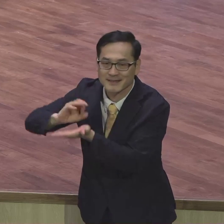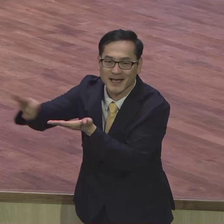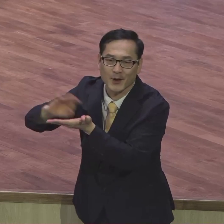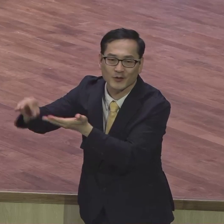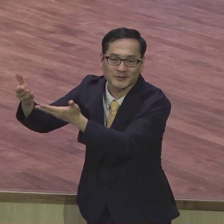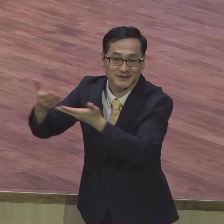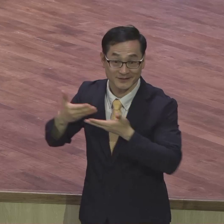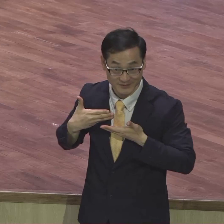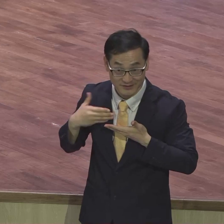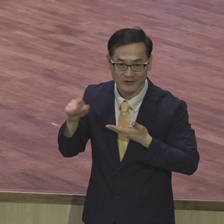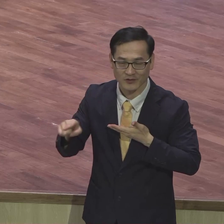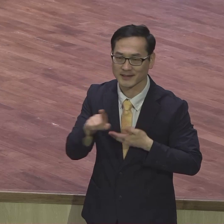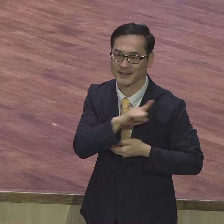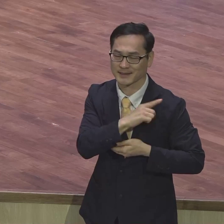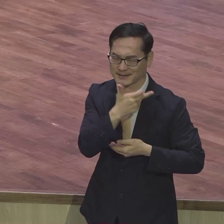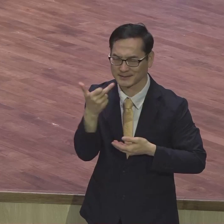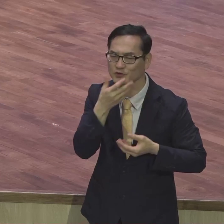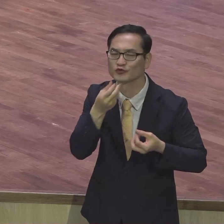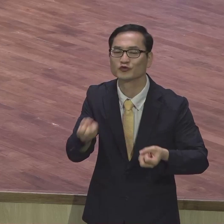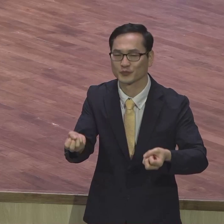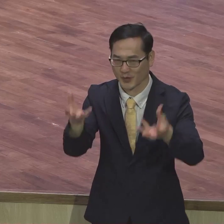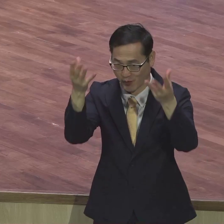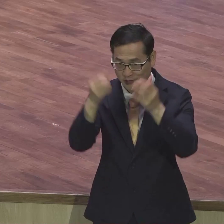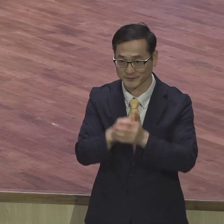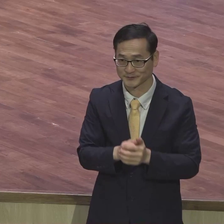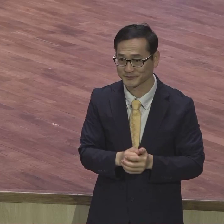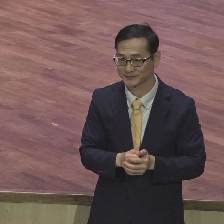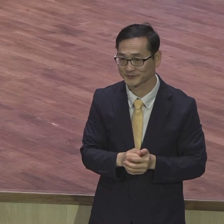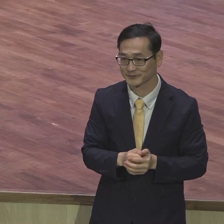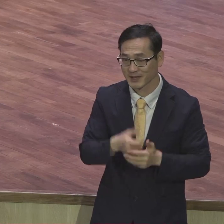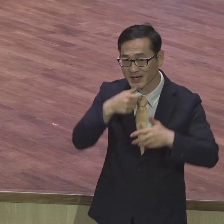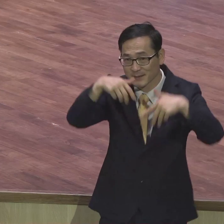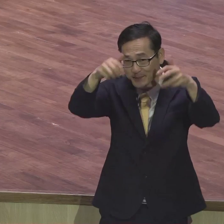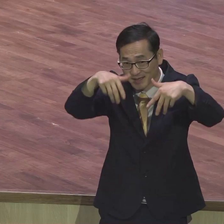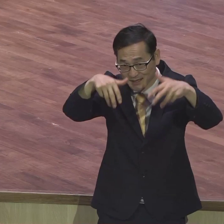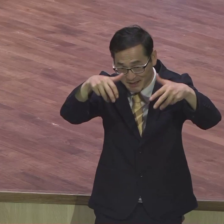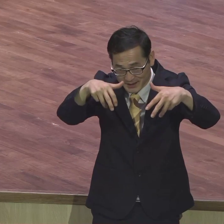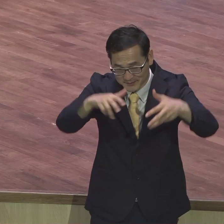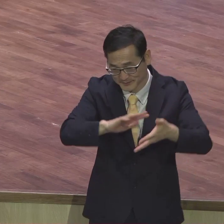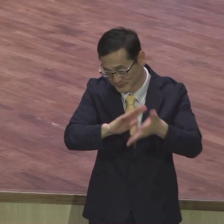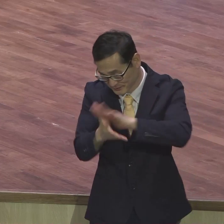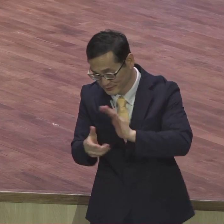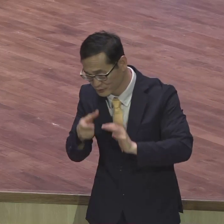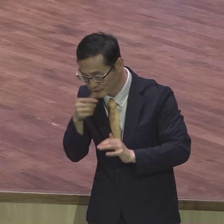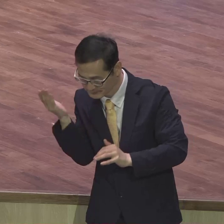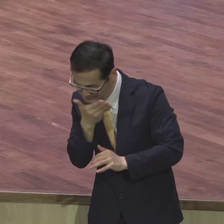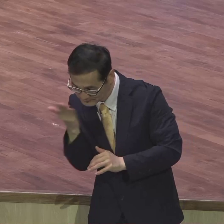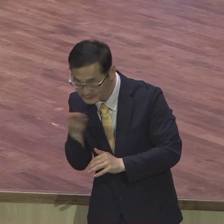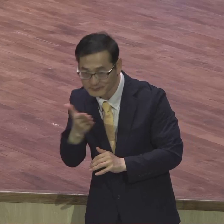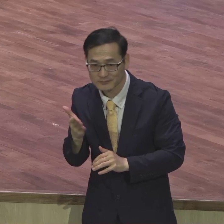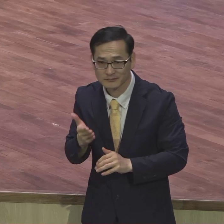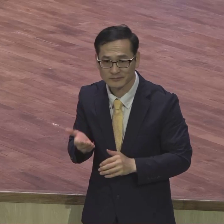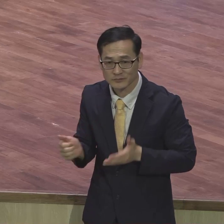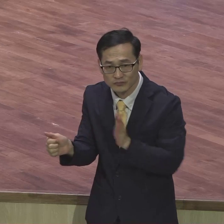축복이다 왜 빗물을 가지고 생수화, 식수화해 줍니까? 그 영혼 살리려고